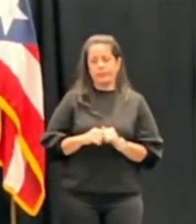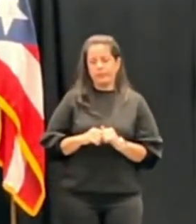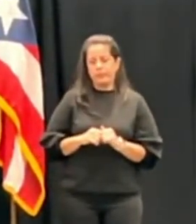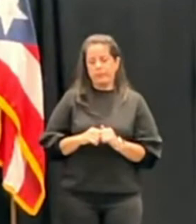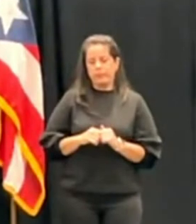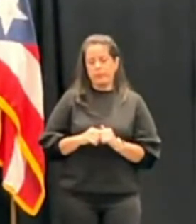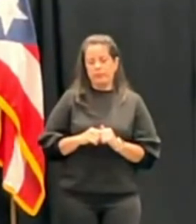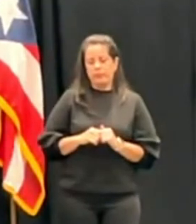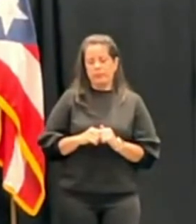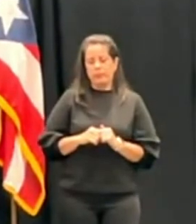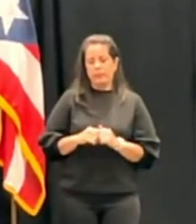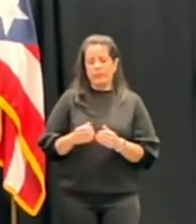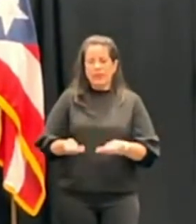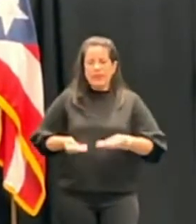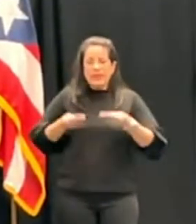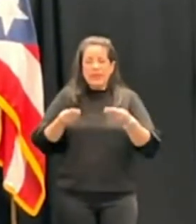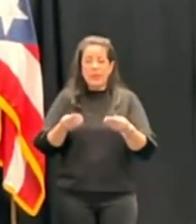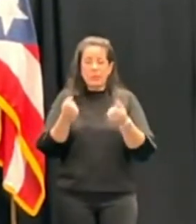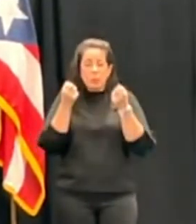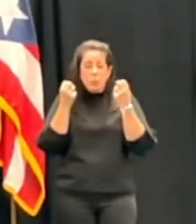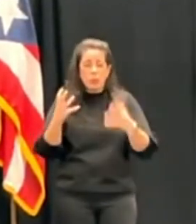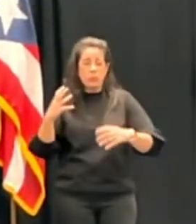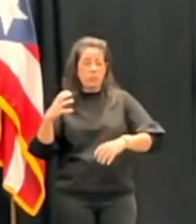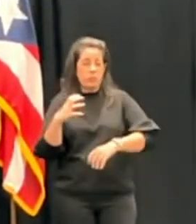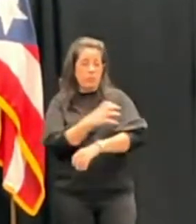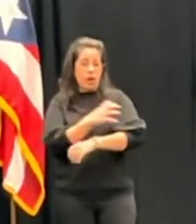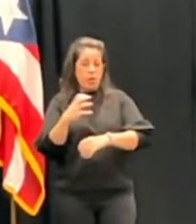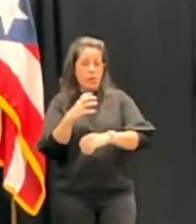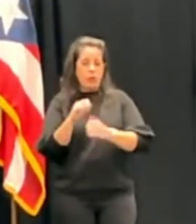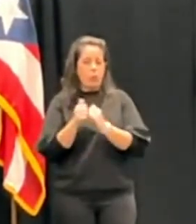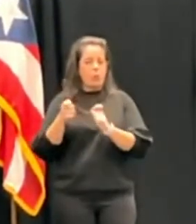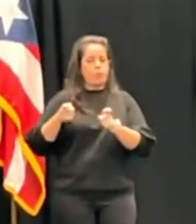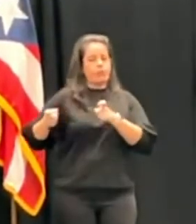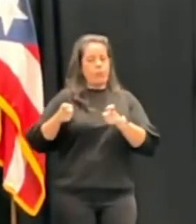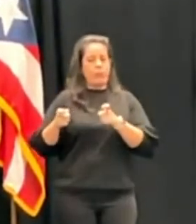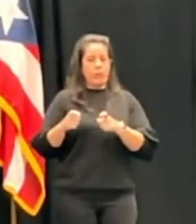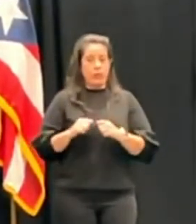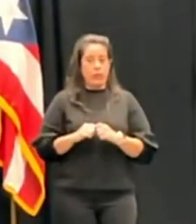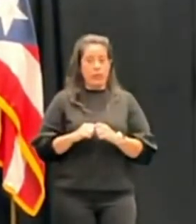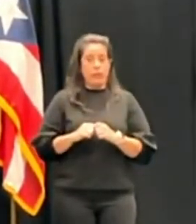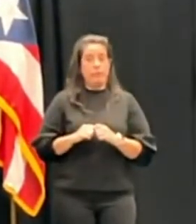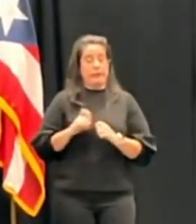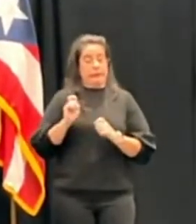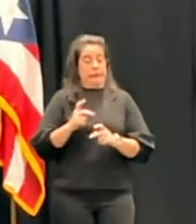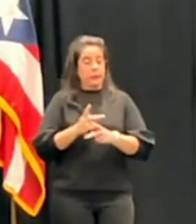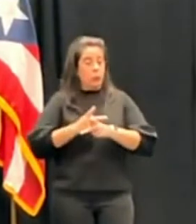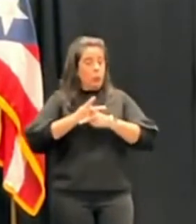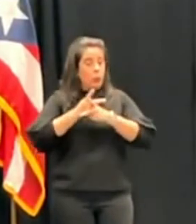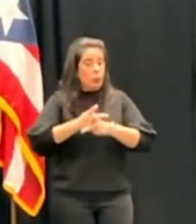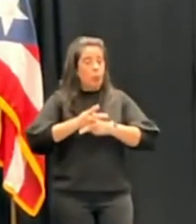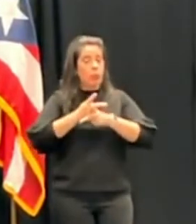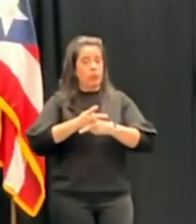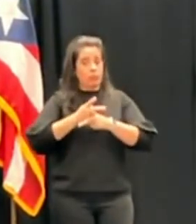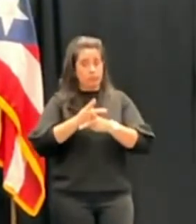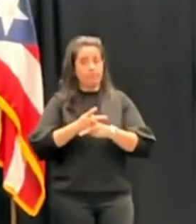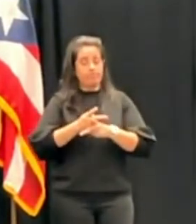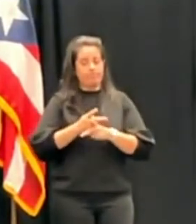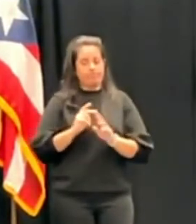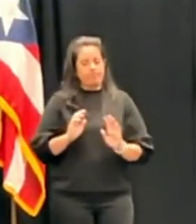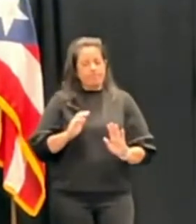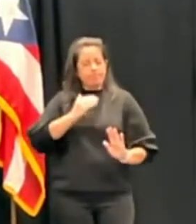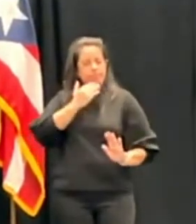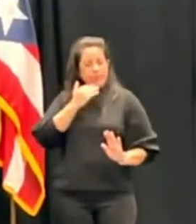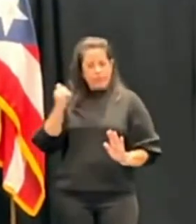tanto poder a una persona con eso, hay que tener mucho cuidado. Yo creo que es mejor